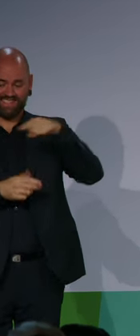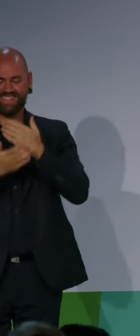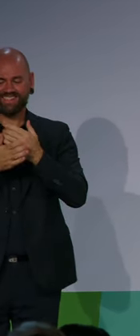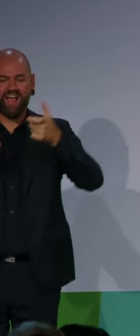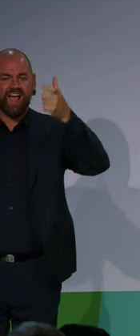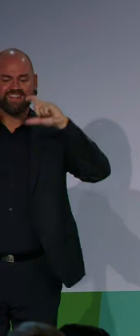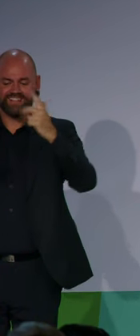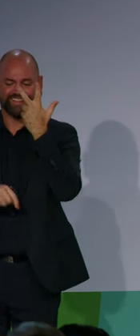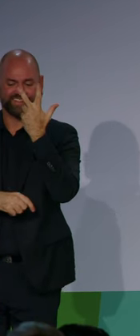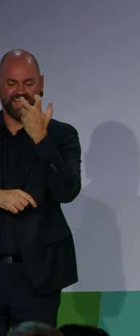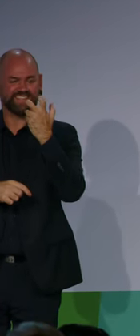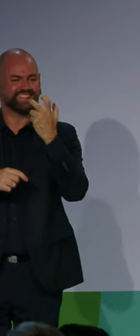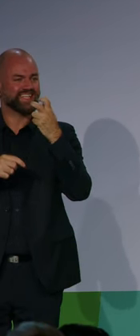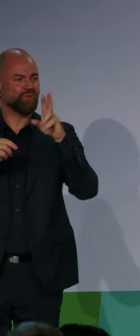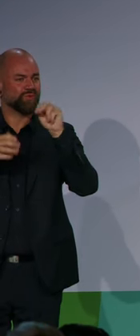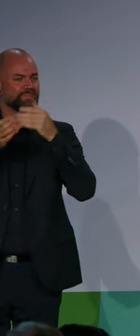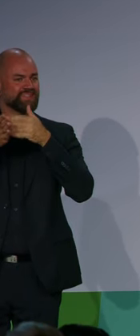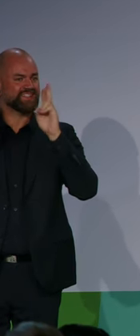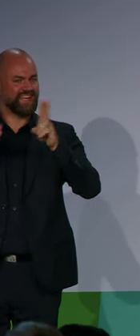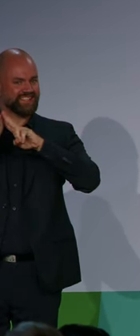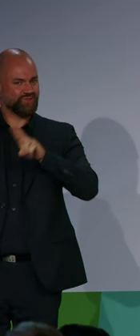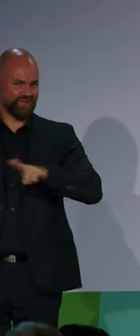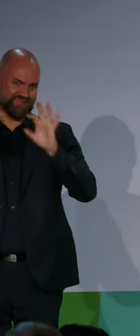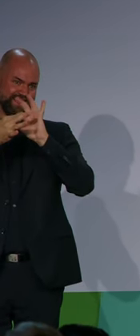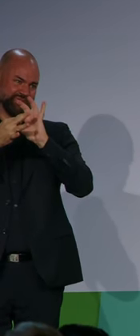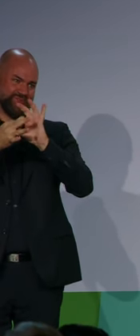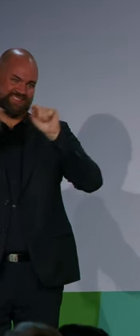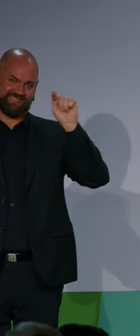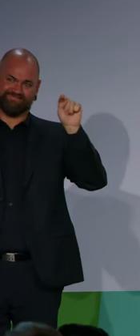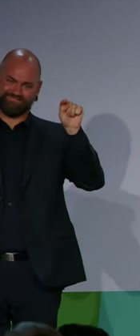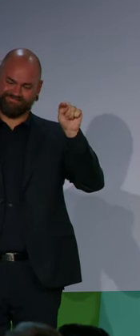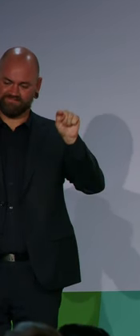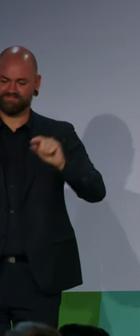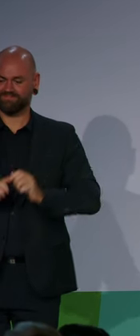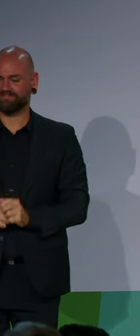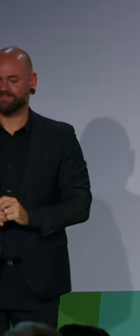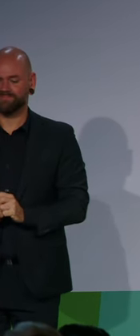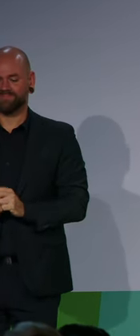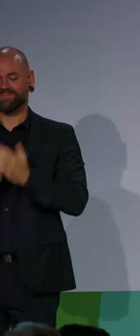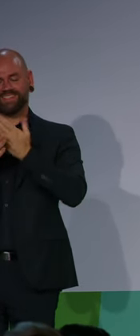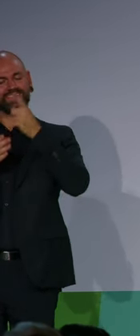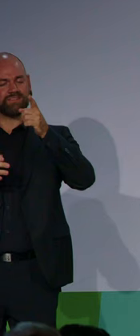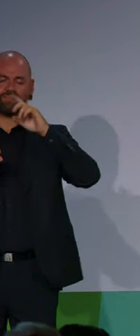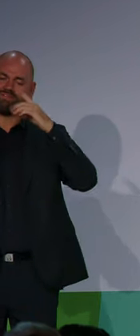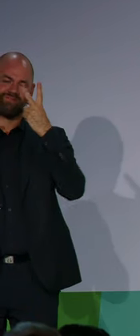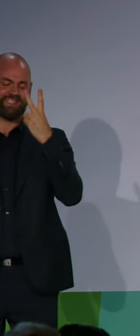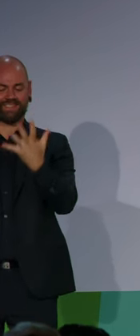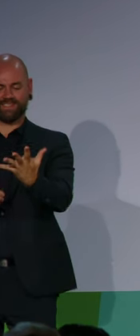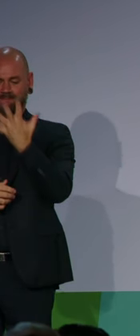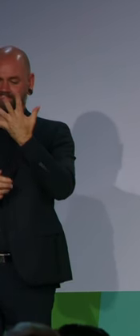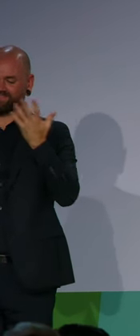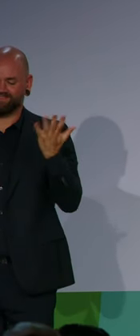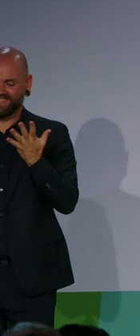und mein Team und ich gerade dabei, Teilhabeempfehlungen zu schreiben für die Bundesregierung, die wir dann auch am 2. Dezember der